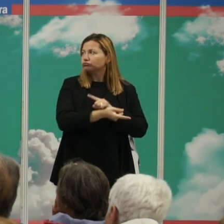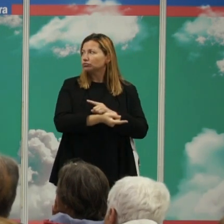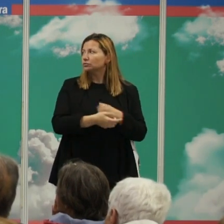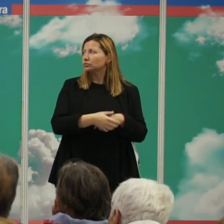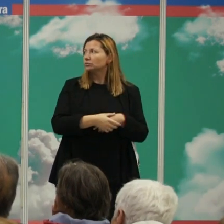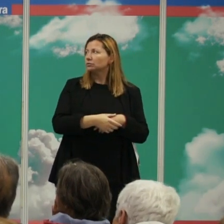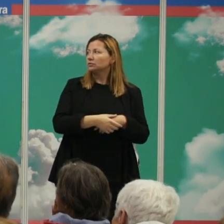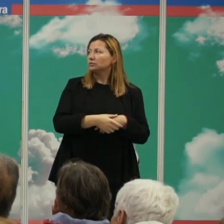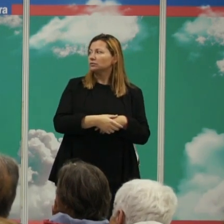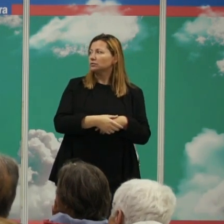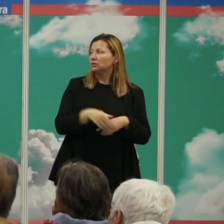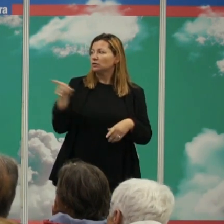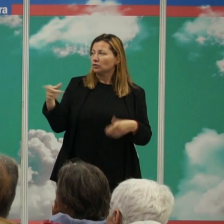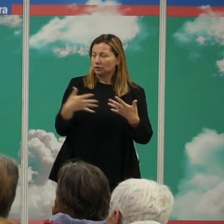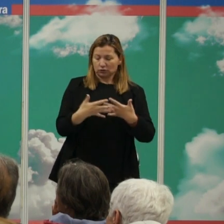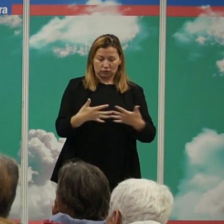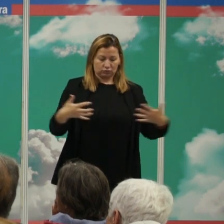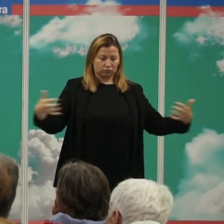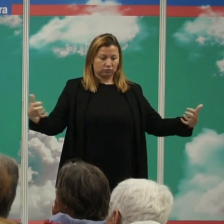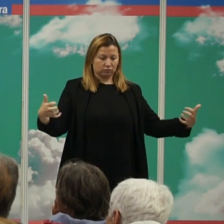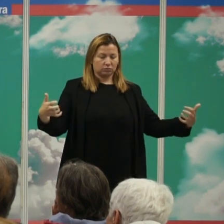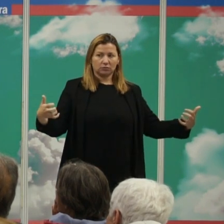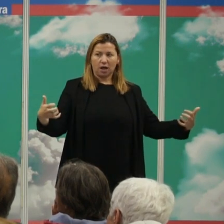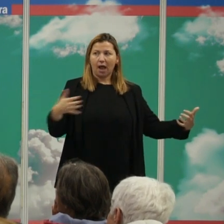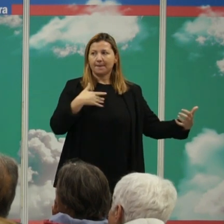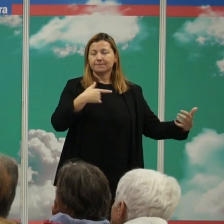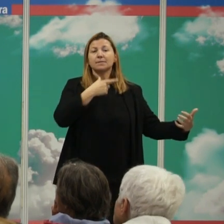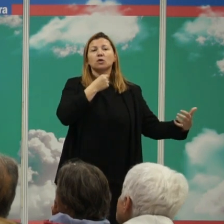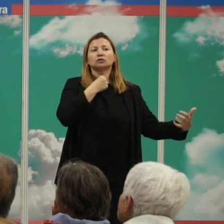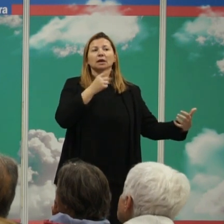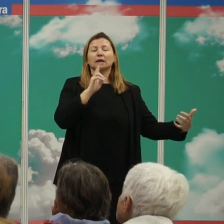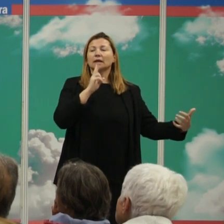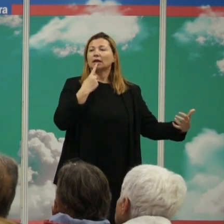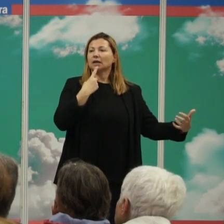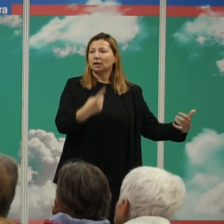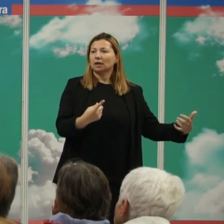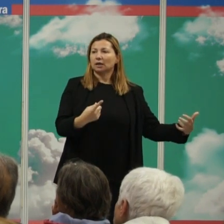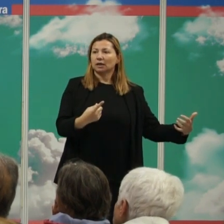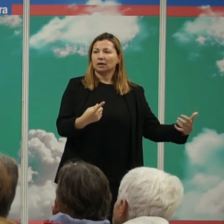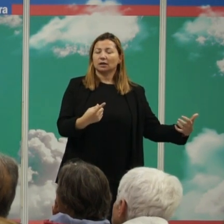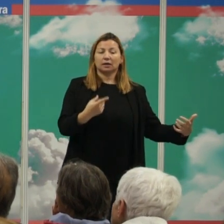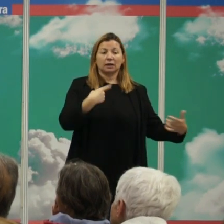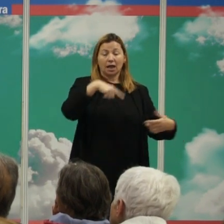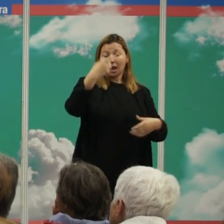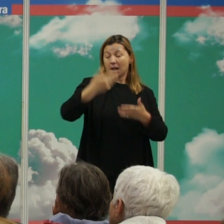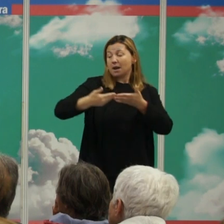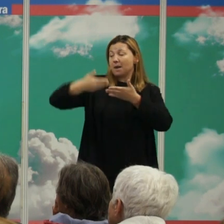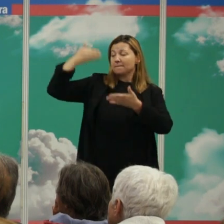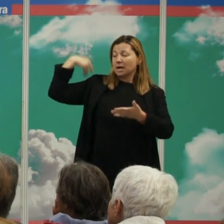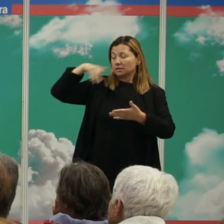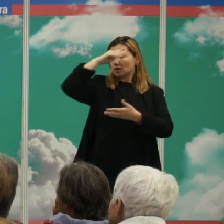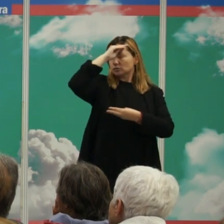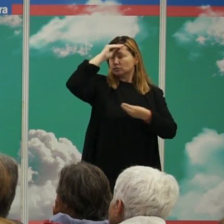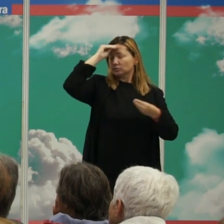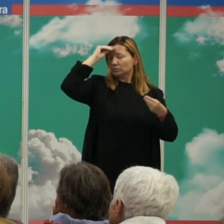de este aforismo de Santa Llana me gustaría que nos quedáramos con la idea de quienes no recuerdan su pasado pero no solo el